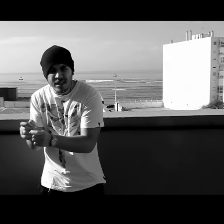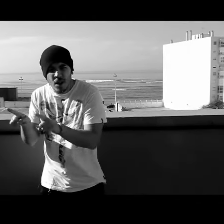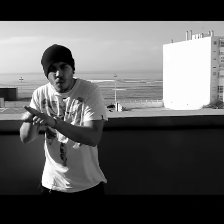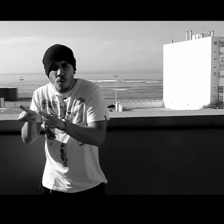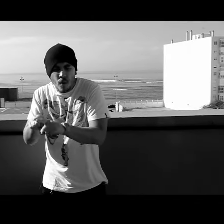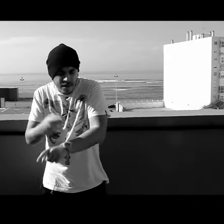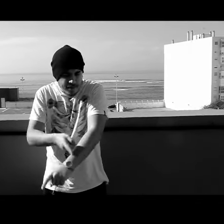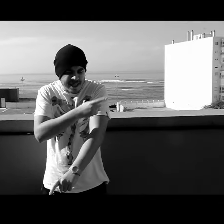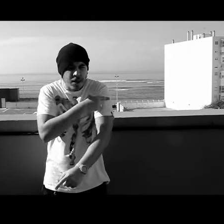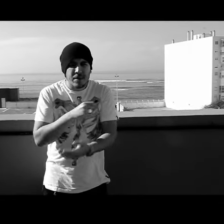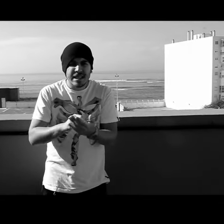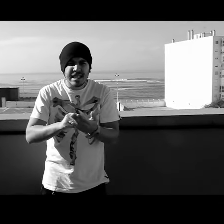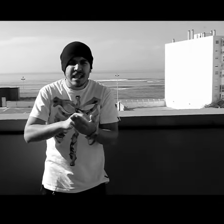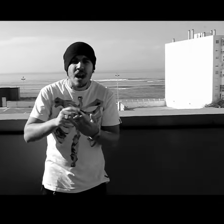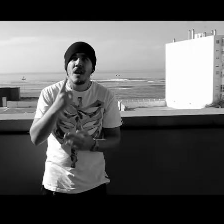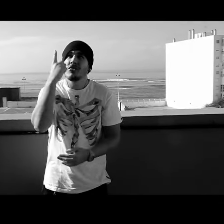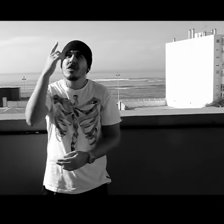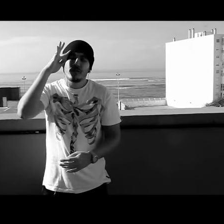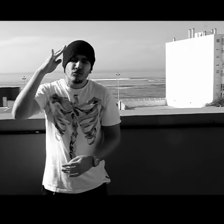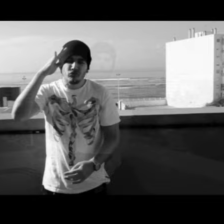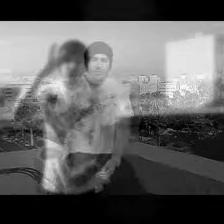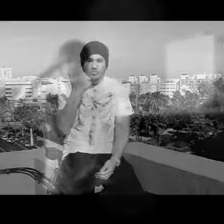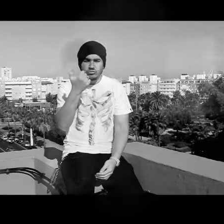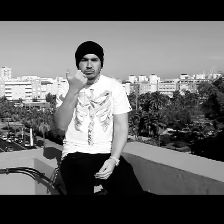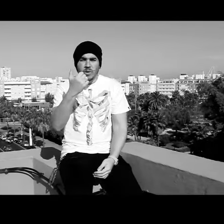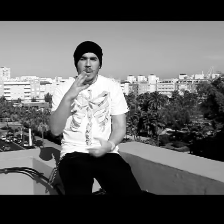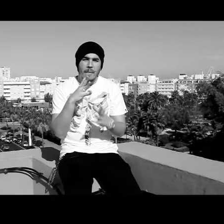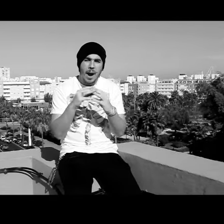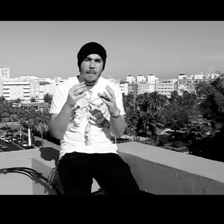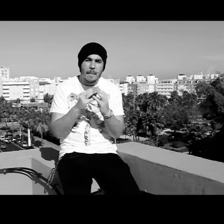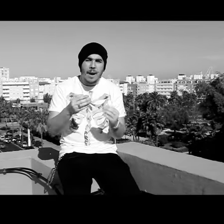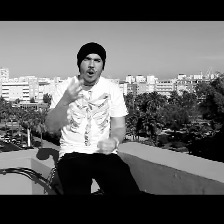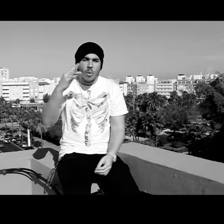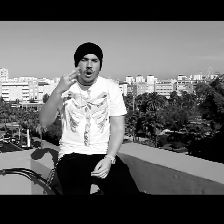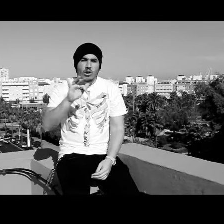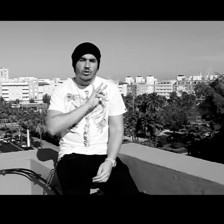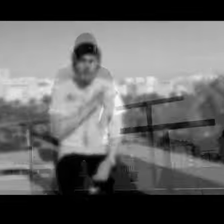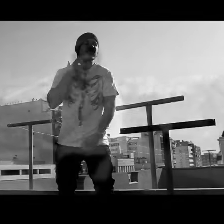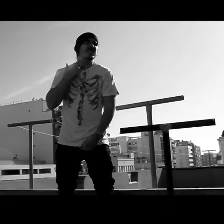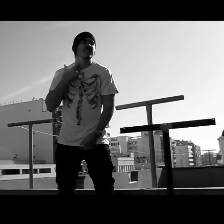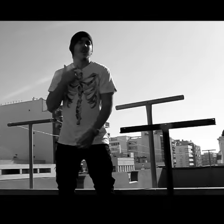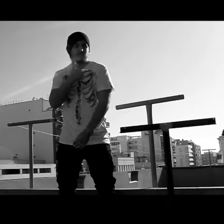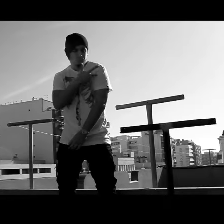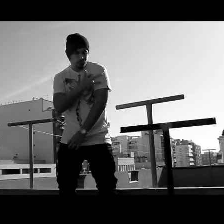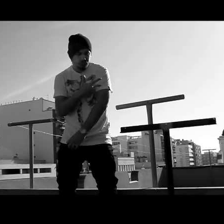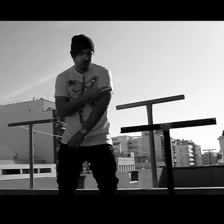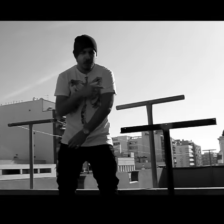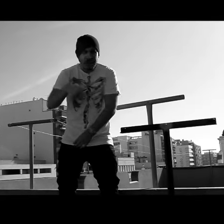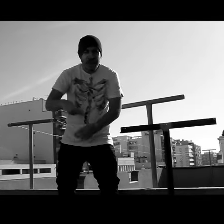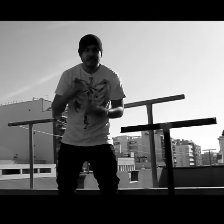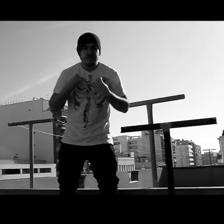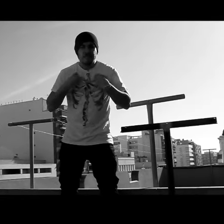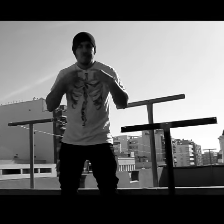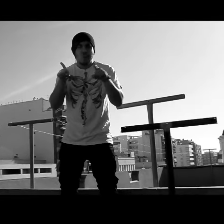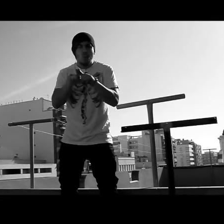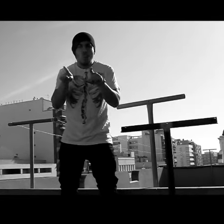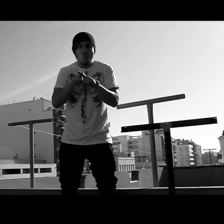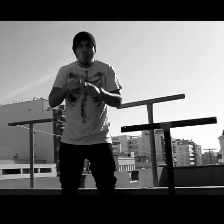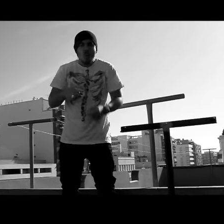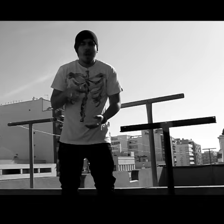exceso de los versos amorfeo Mi único trofeo son el bol y el papel Y el deseo tatuado en mi piel Porque la vida es